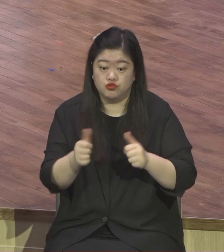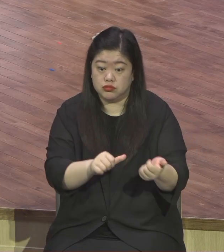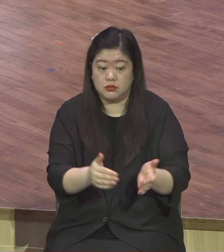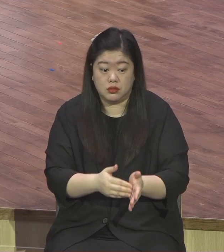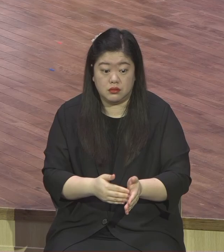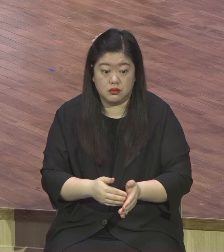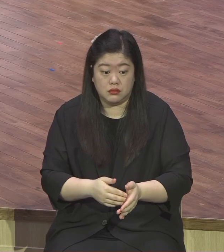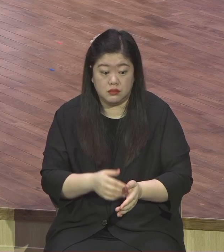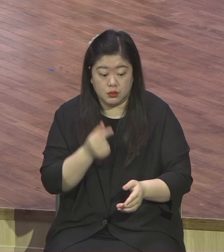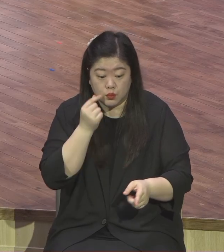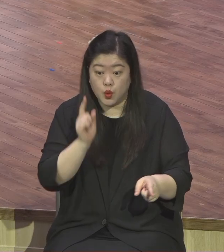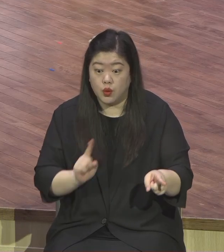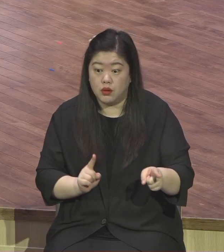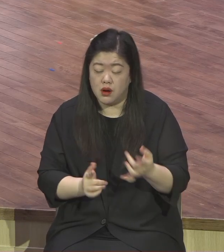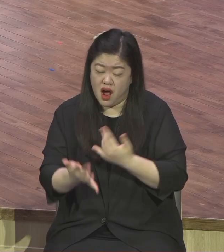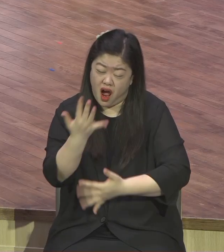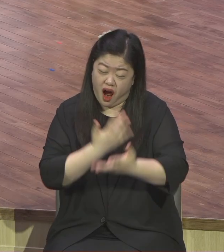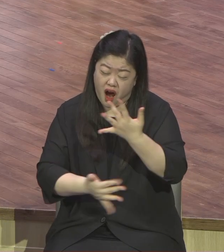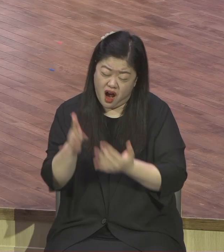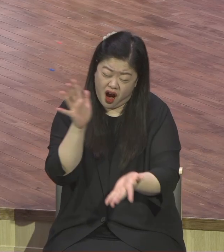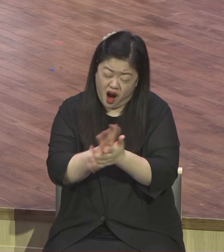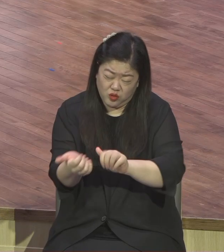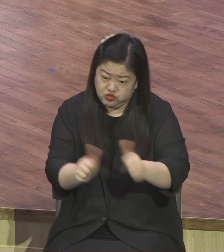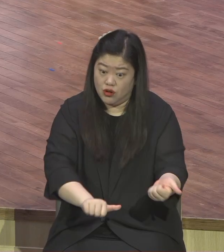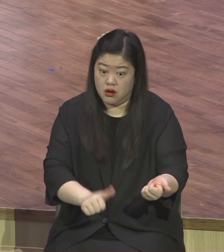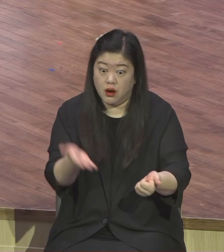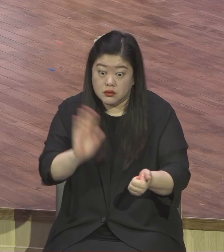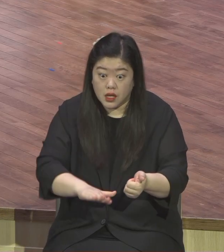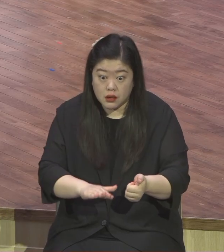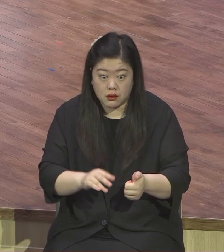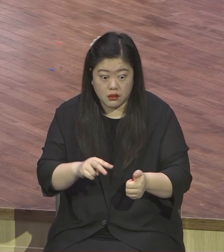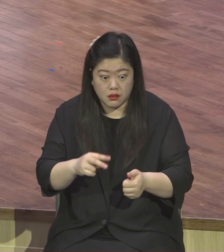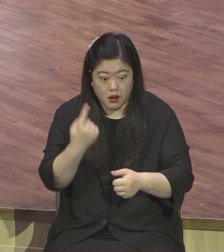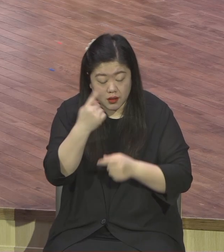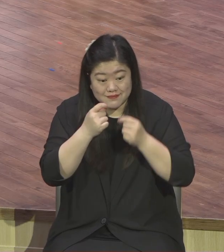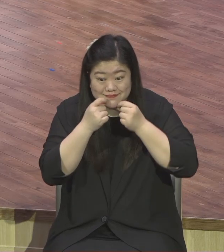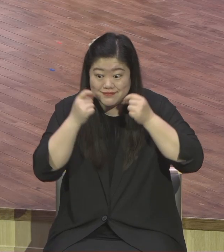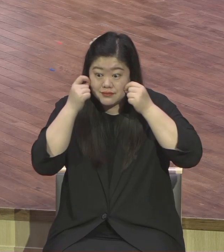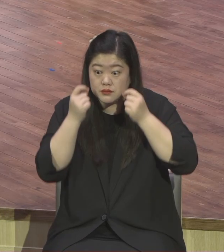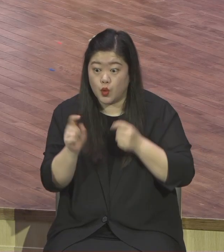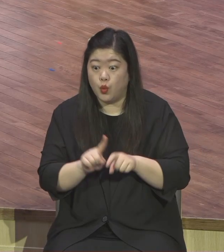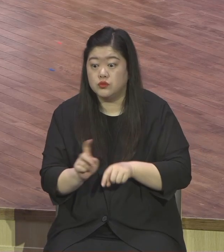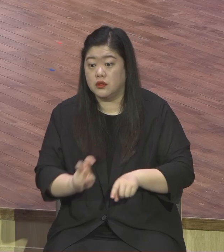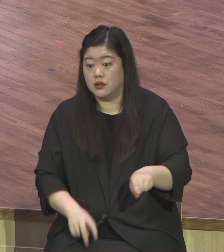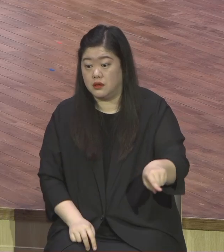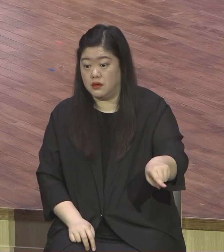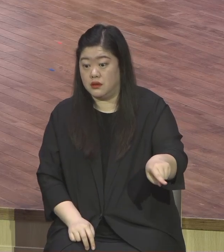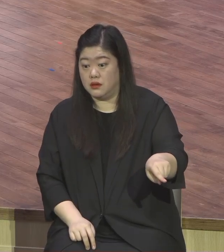굶주린 사자들을 풀어가지고 원형 경기장에서 기독교인들을 다 그렇게 물어 죽일 때